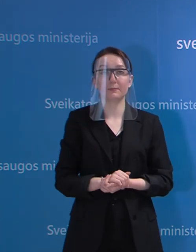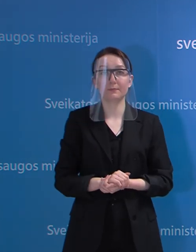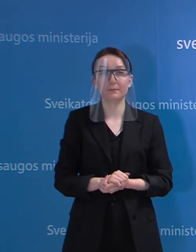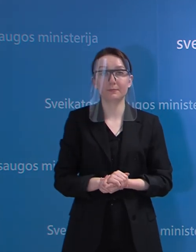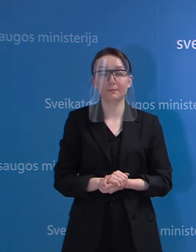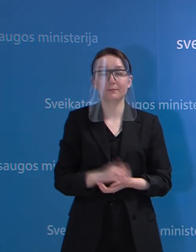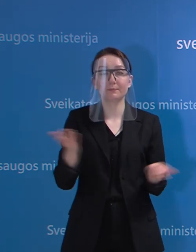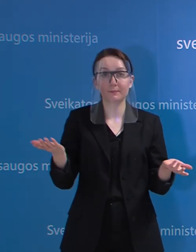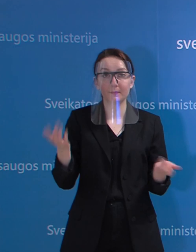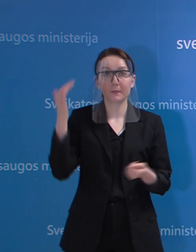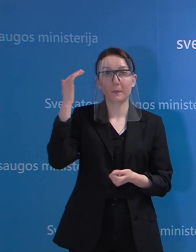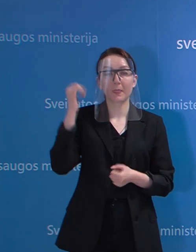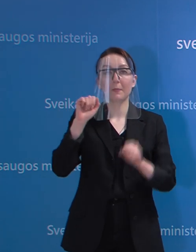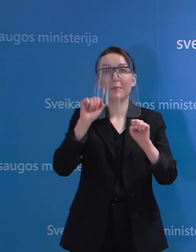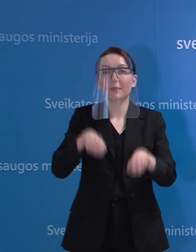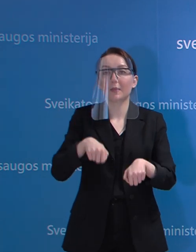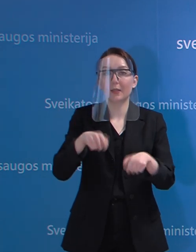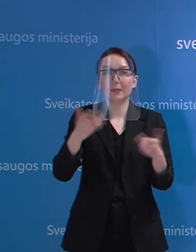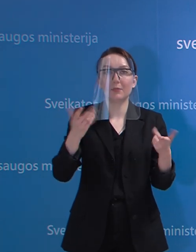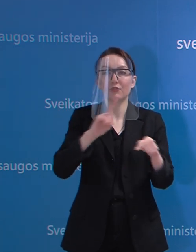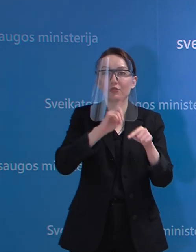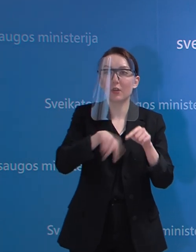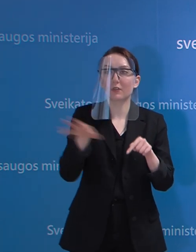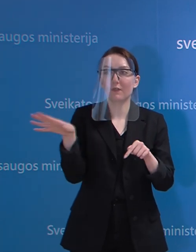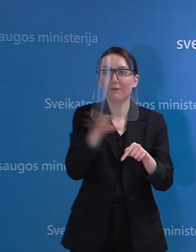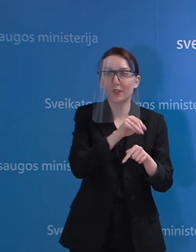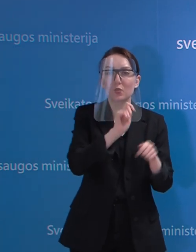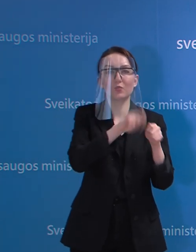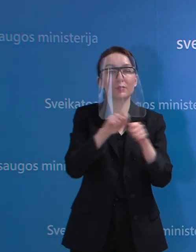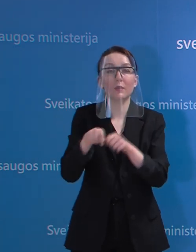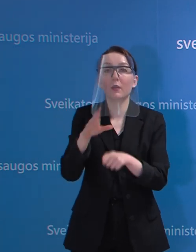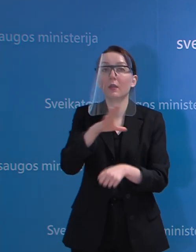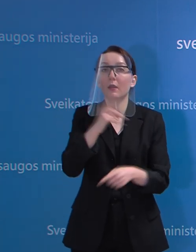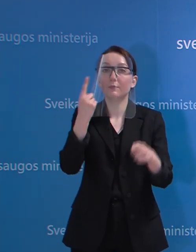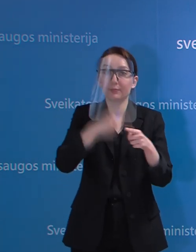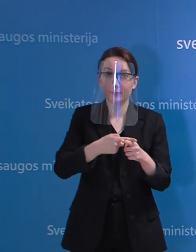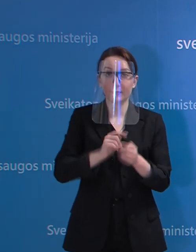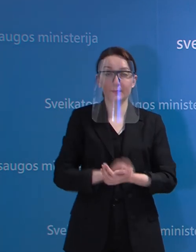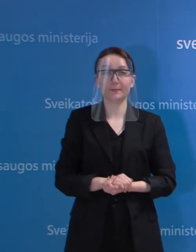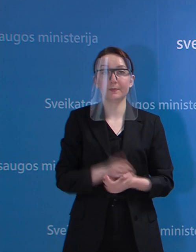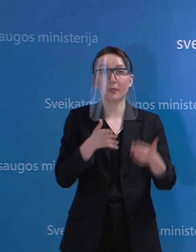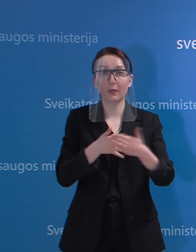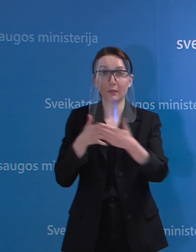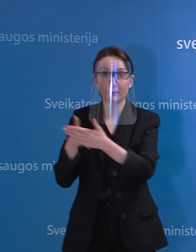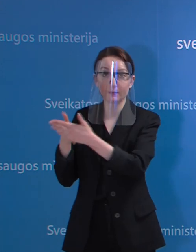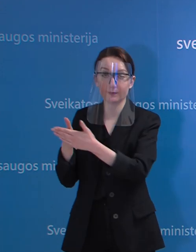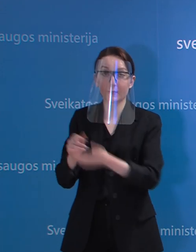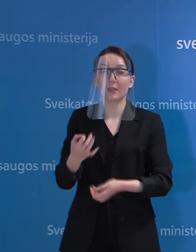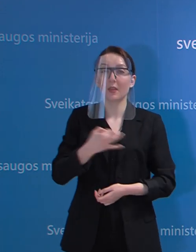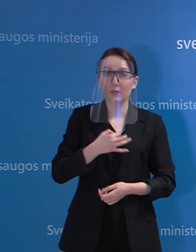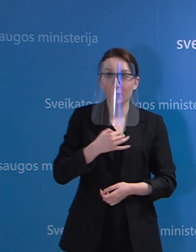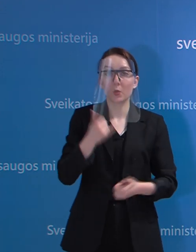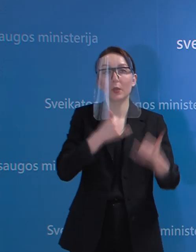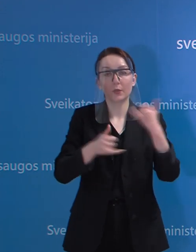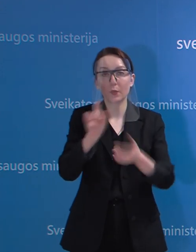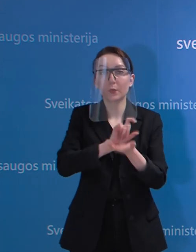Turėkim galvoje, kad galimybės iš karto viską ištirti, matyt, yra ribotos, nepaisant to, kad mes turim,